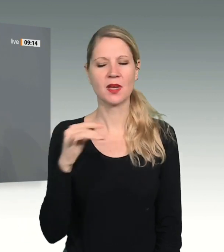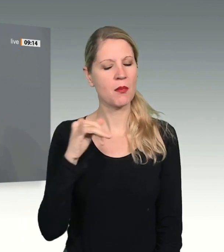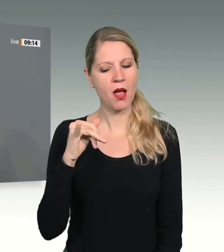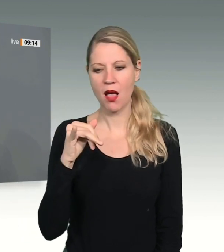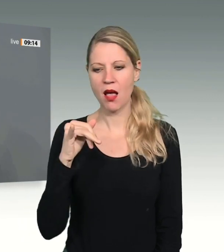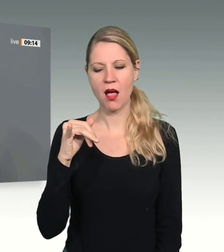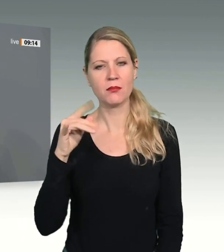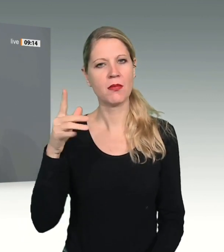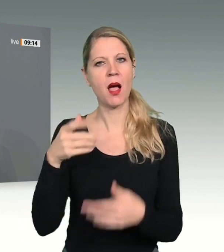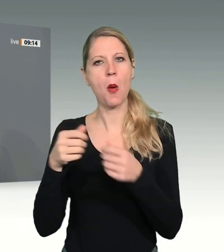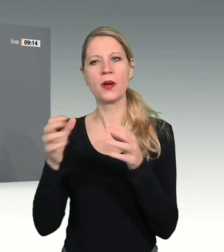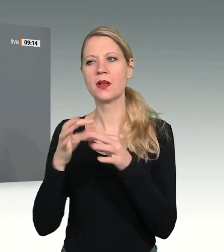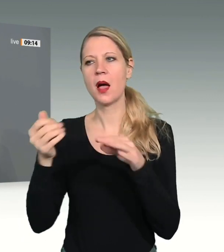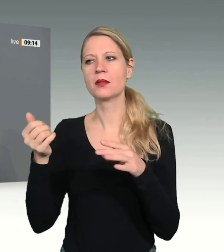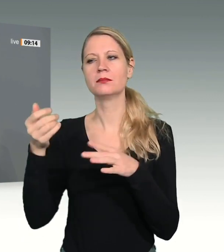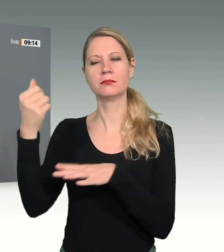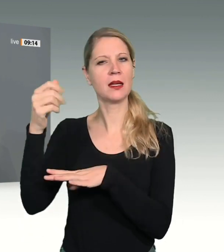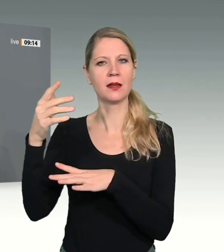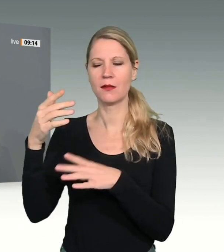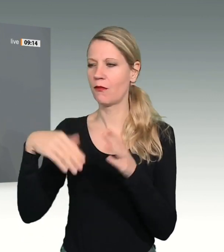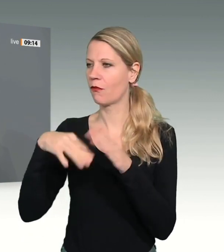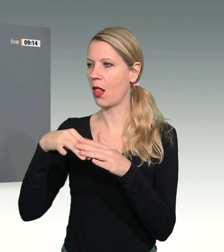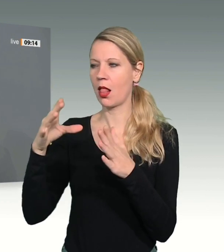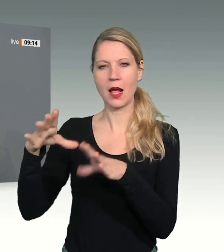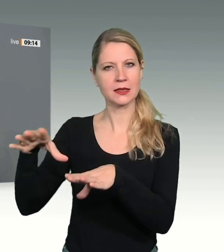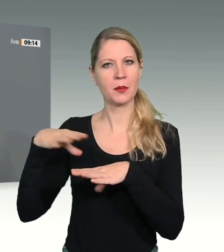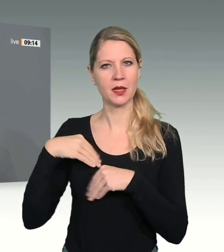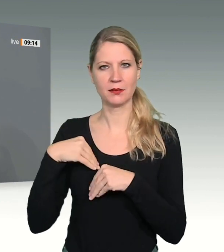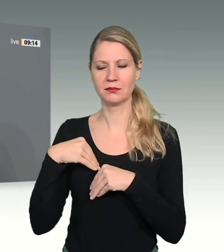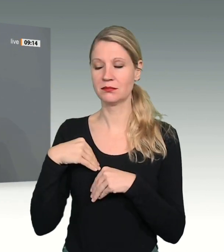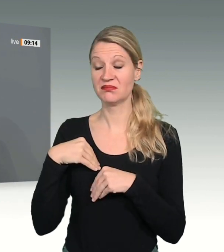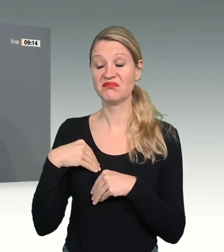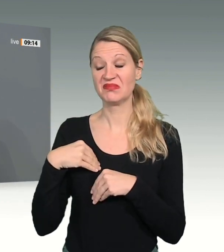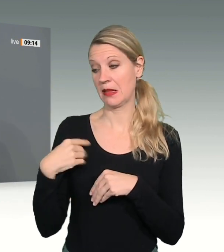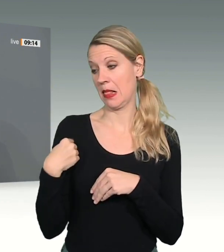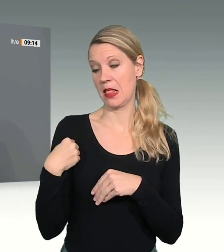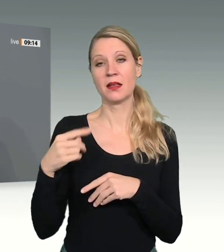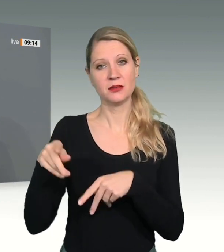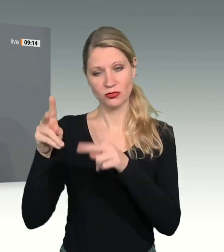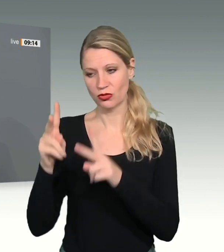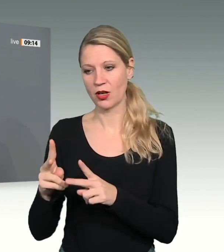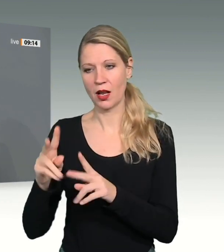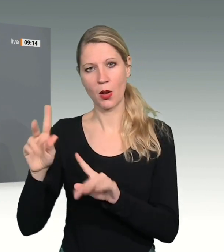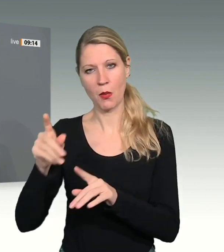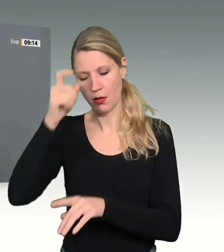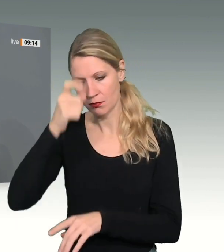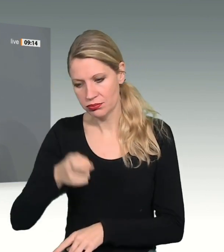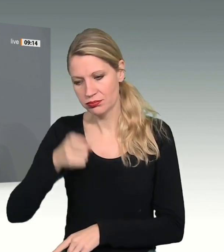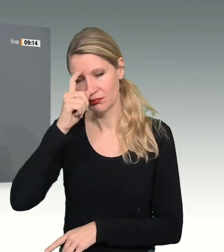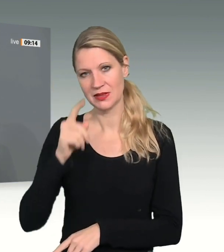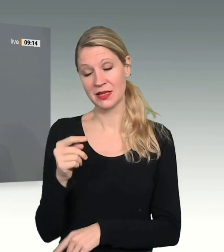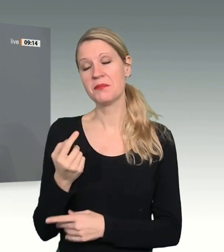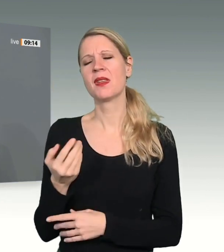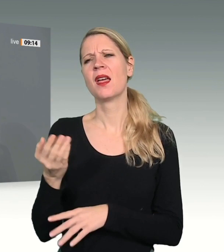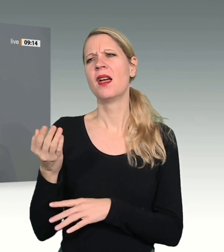Sie haben sie zu Recht eben gewürdigt. Anne-Marie Renger achtete streng